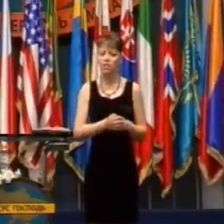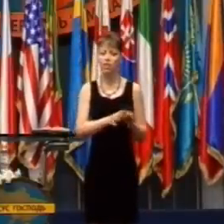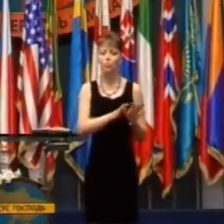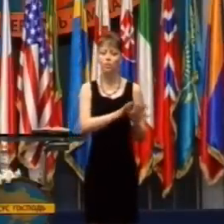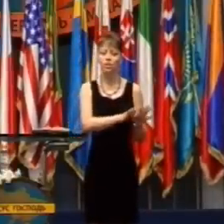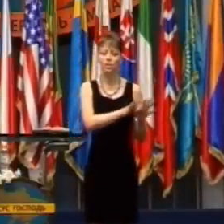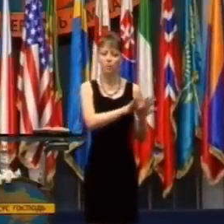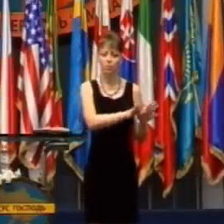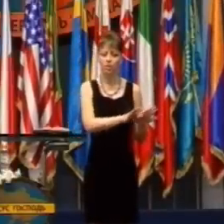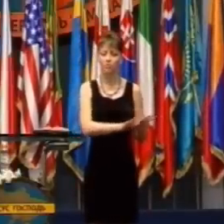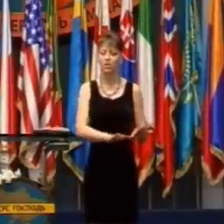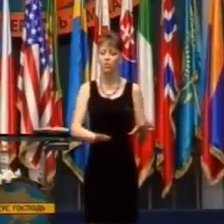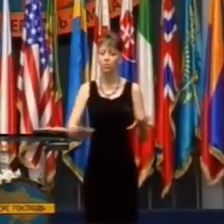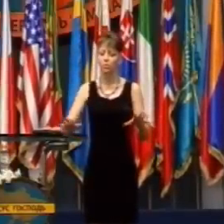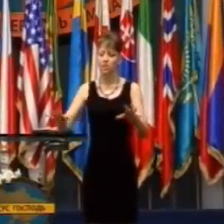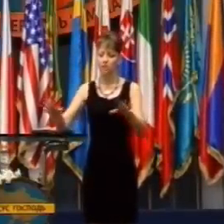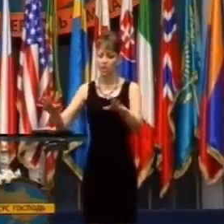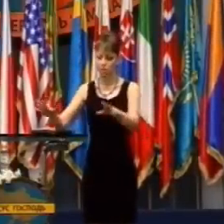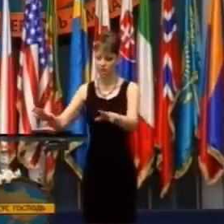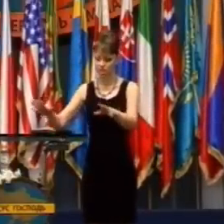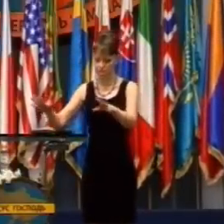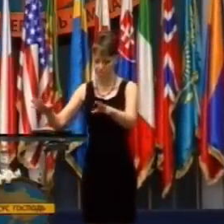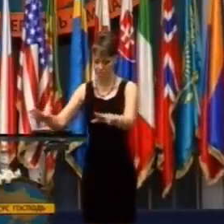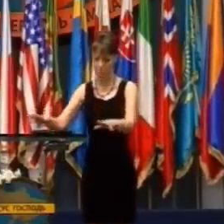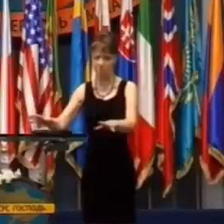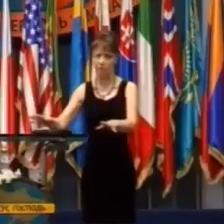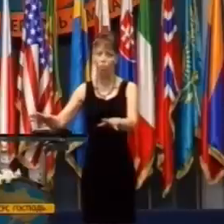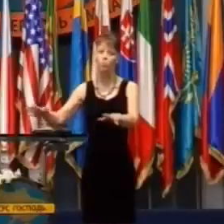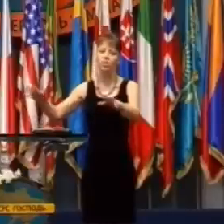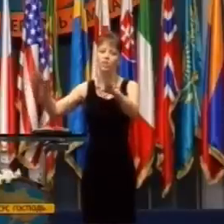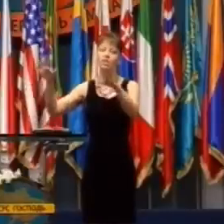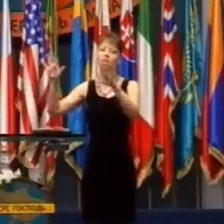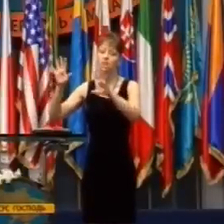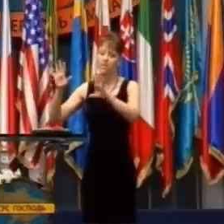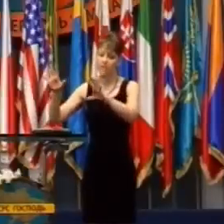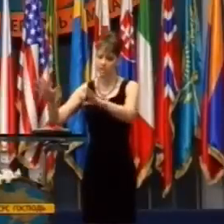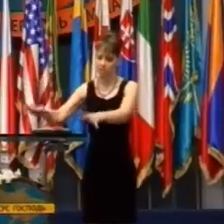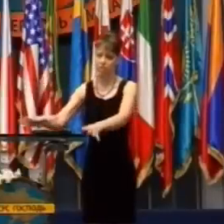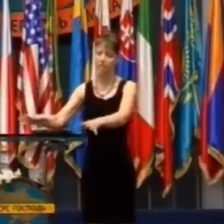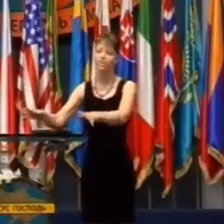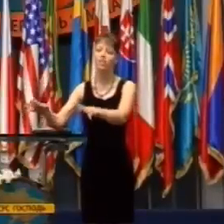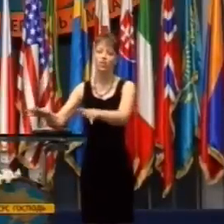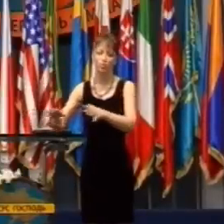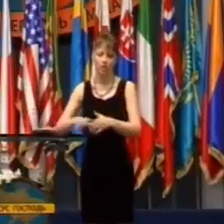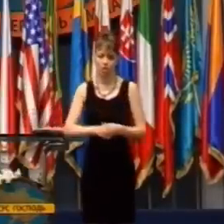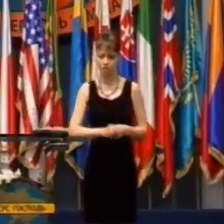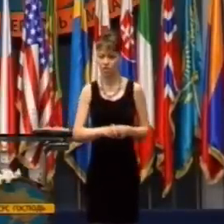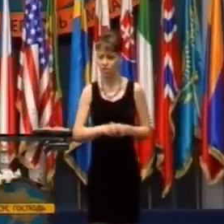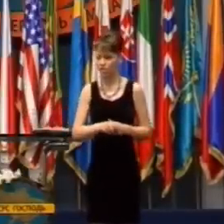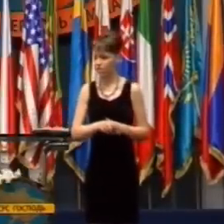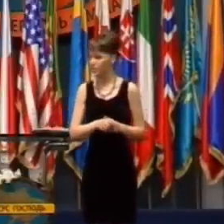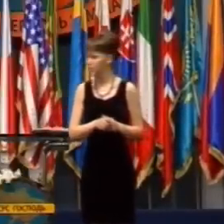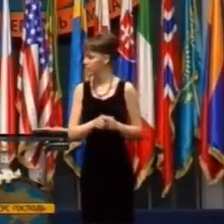najskôr nás k nej nepustili, len sme čakali v nejakej miestnosti, kde boli odložené jej šaty, veci,